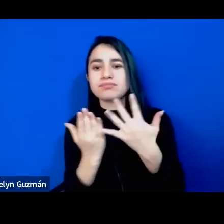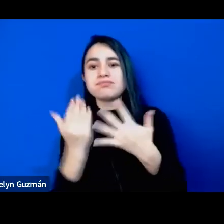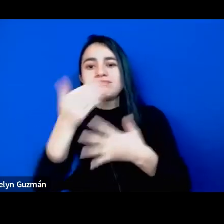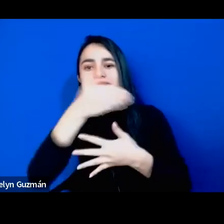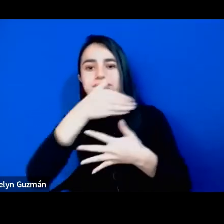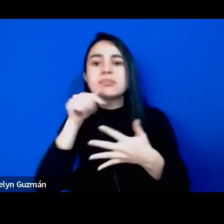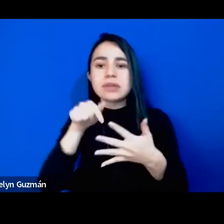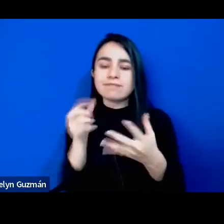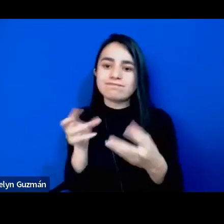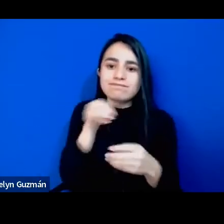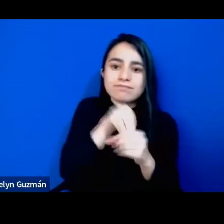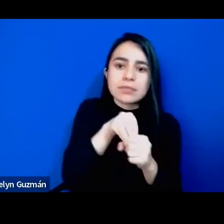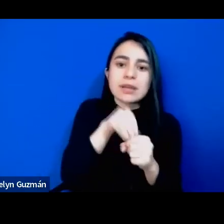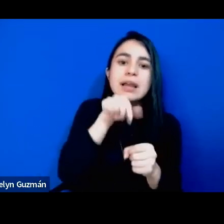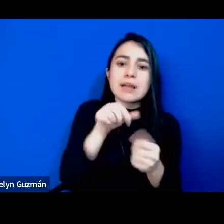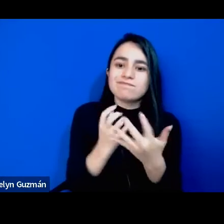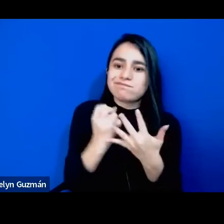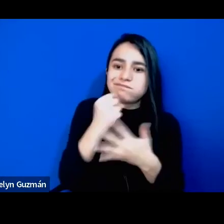forma